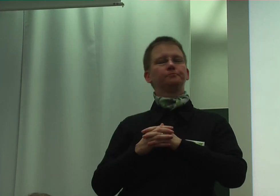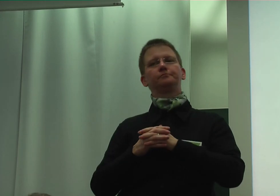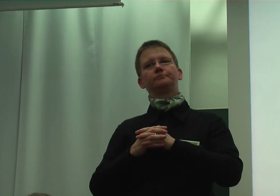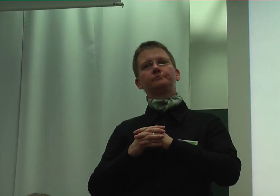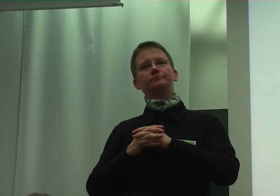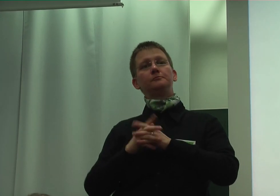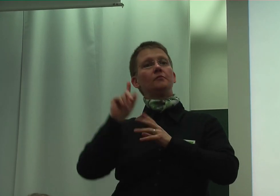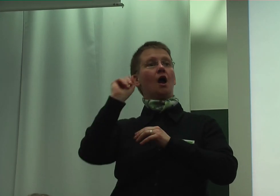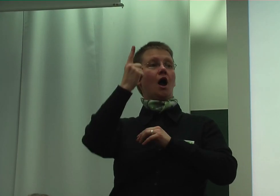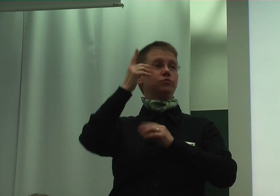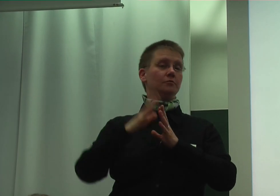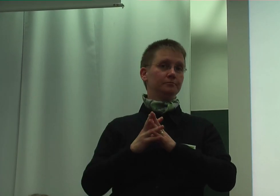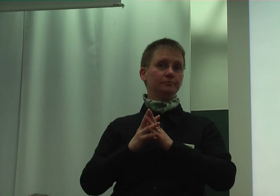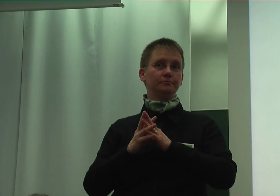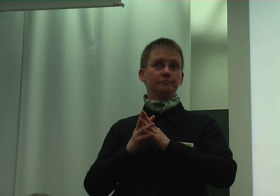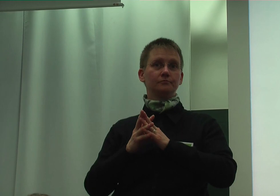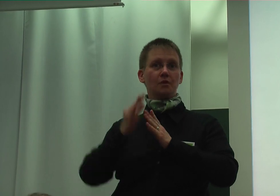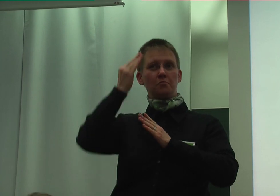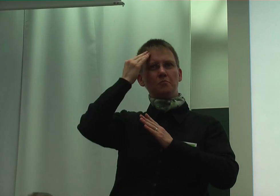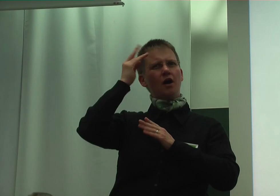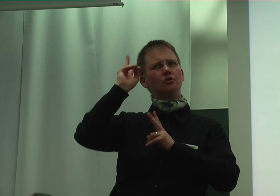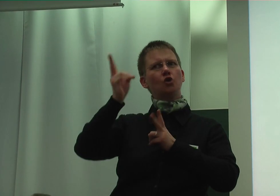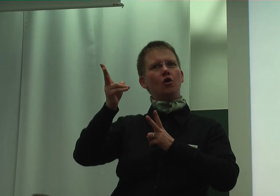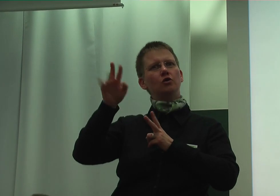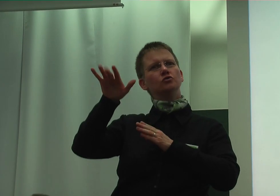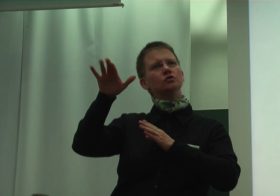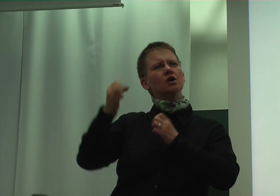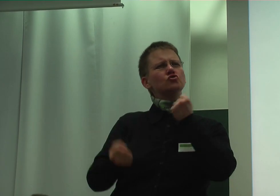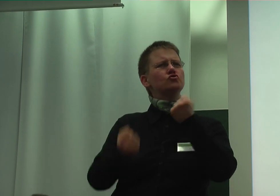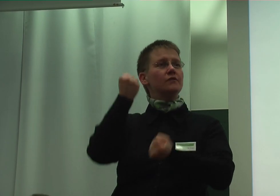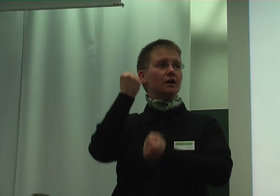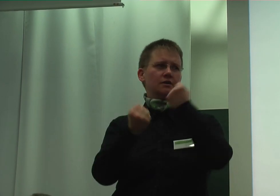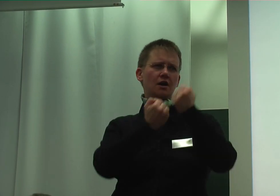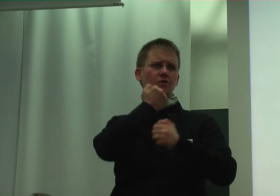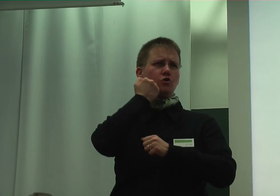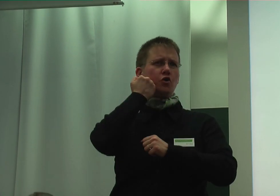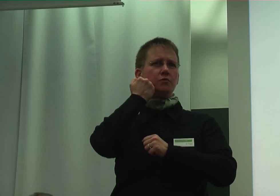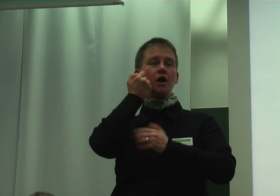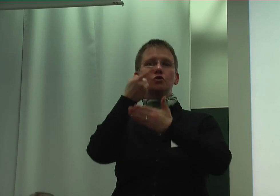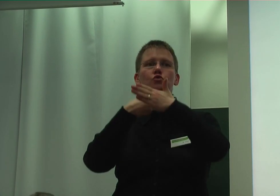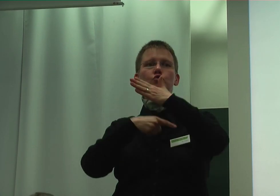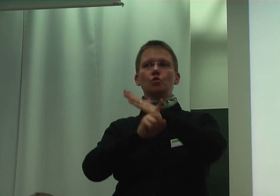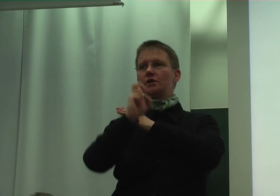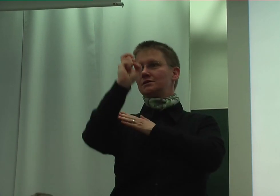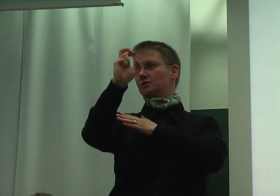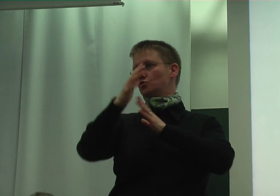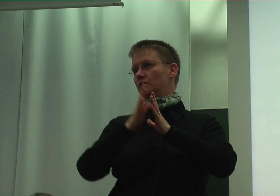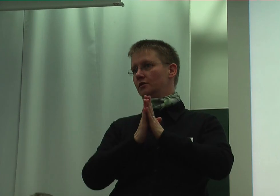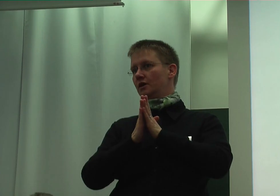Allerdings, zum Verständnis feststellen, entstehen oftmals erhebliche Schwierigkeiten bei der Durchsetzung der Ansprüche.